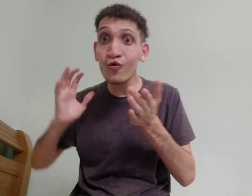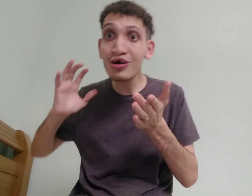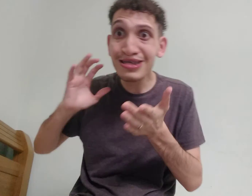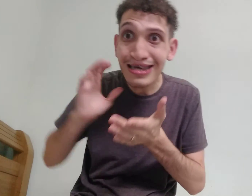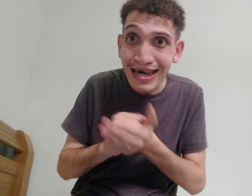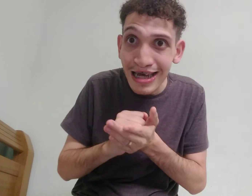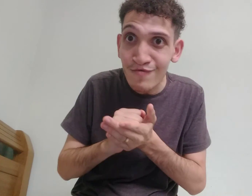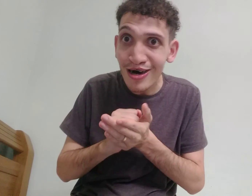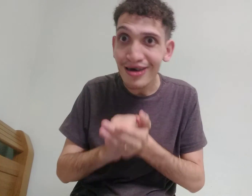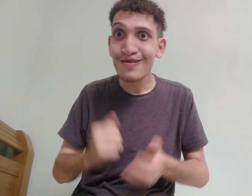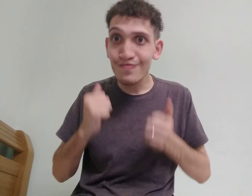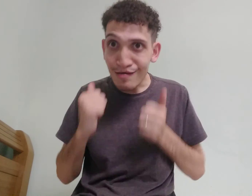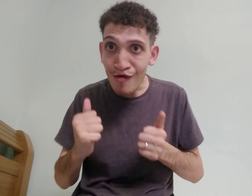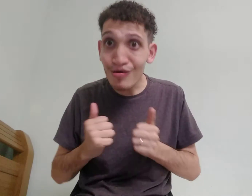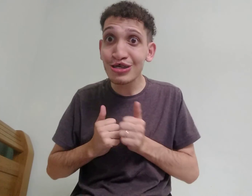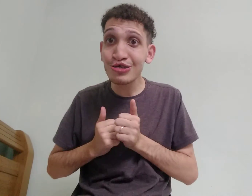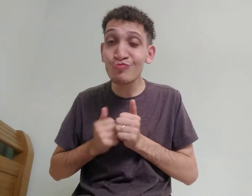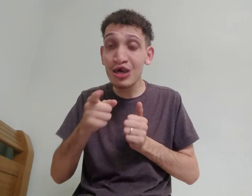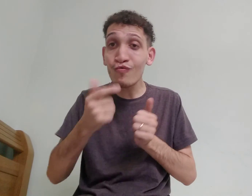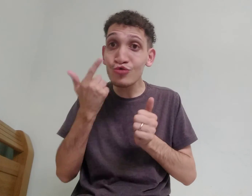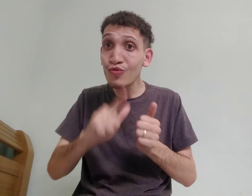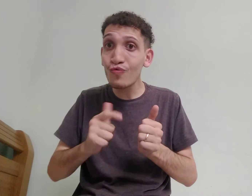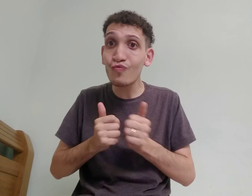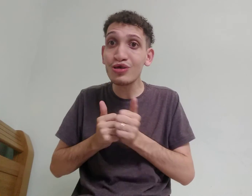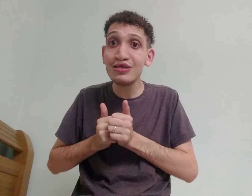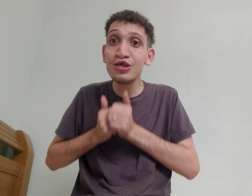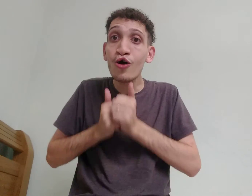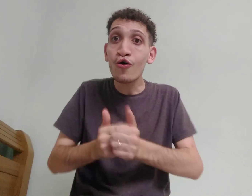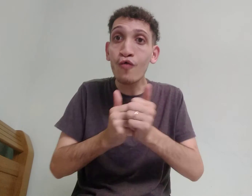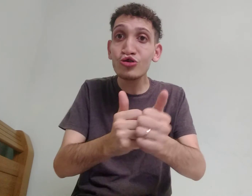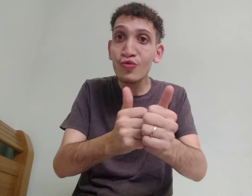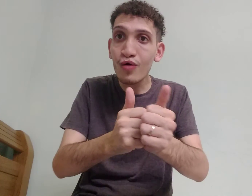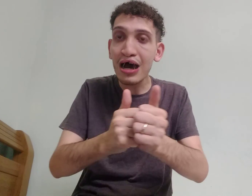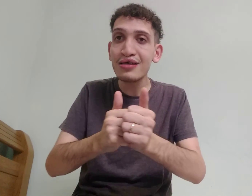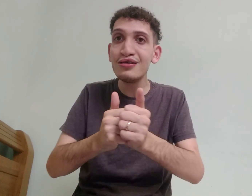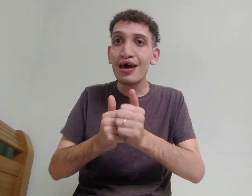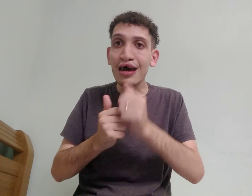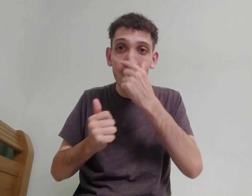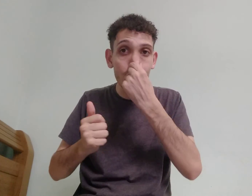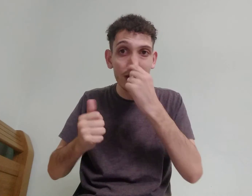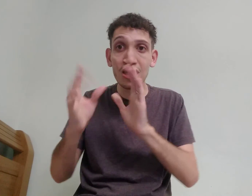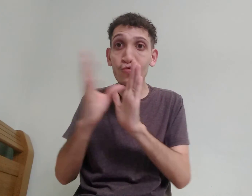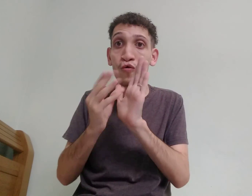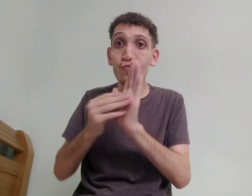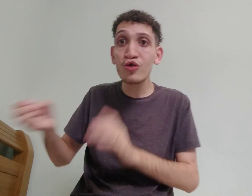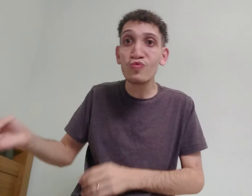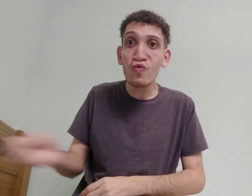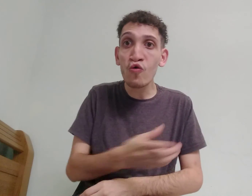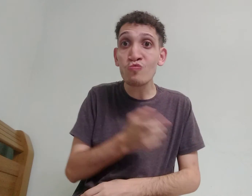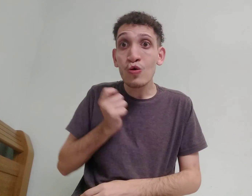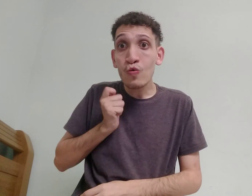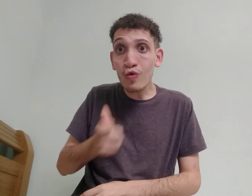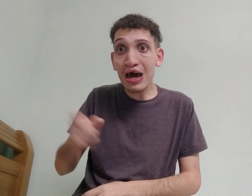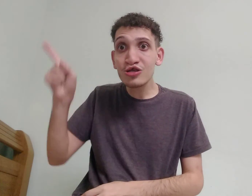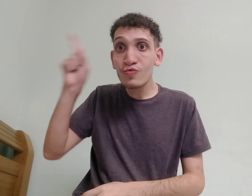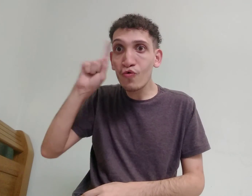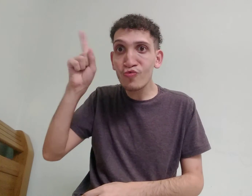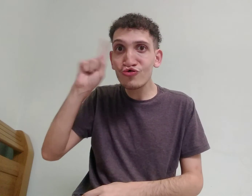inscreva, tá bom? Pra você continuar, conseguir continuar aí, acompanhando conteúdo novo, quase todos os dias,